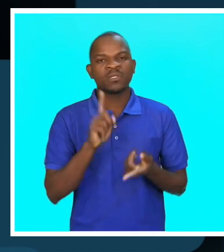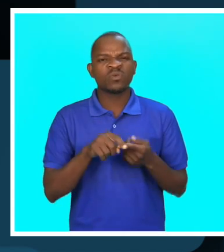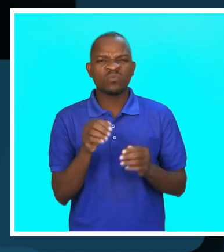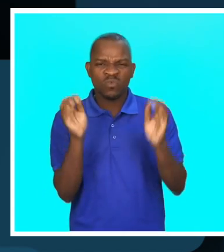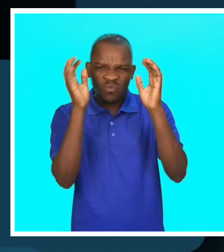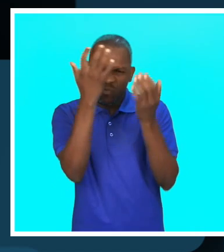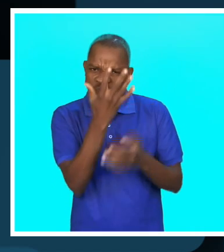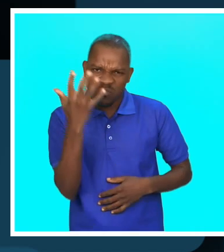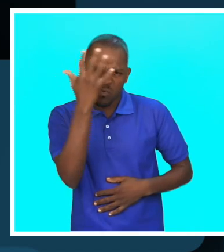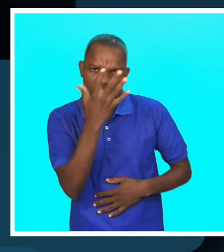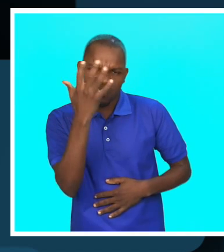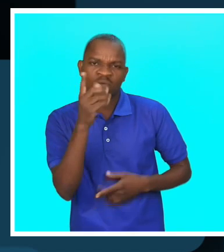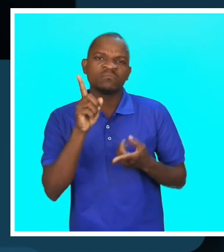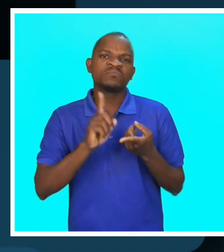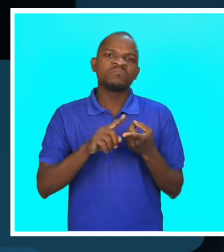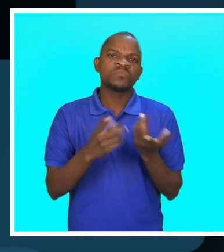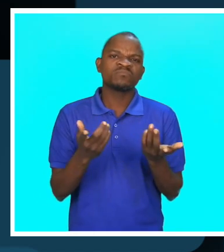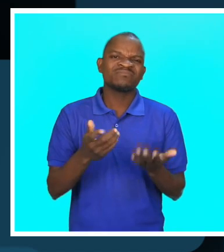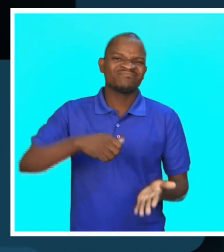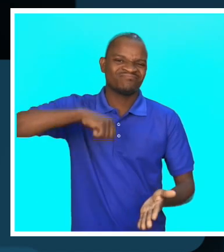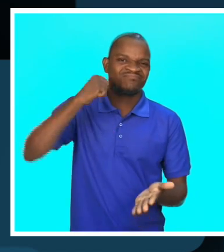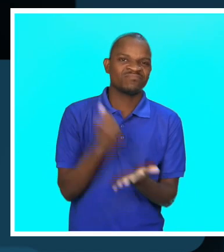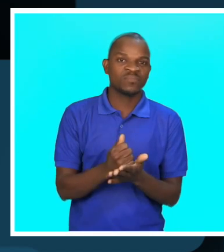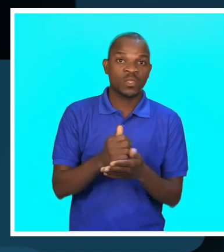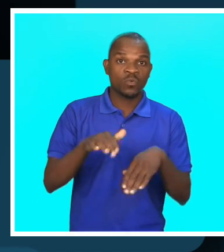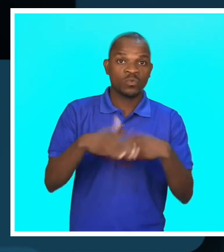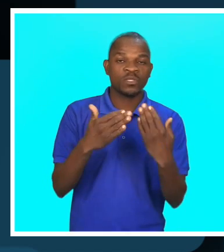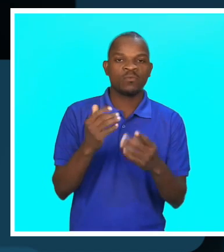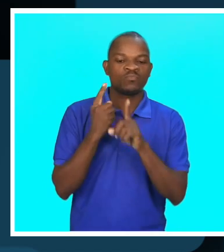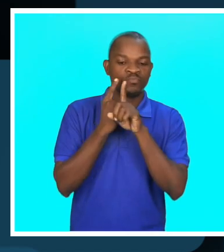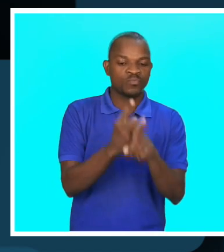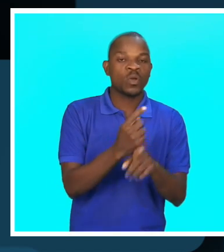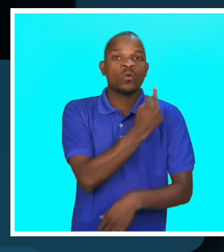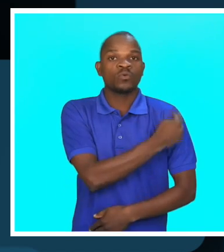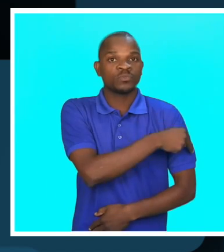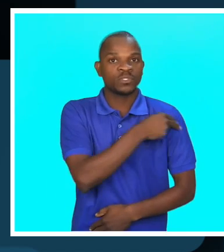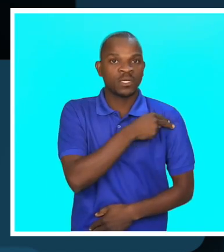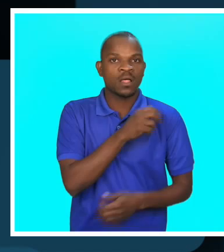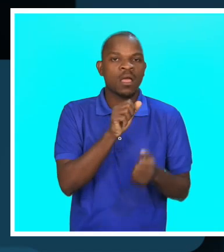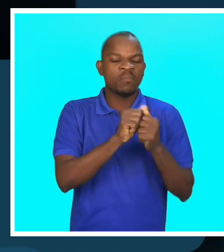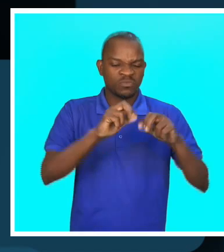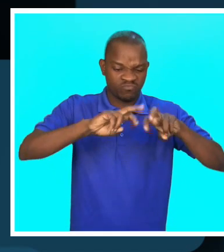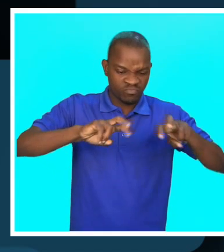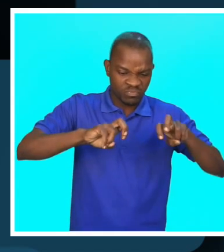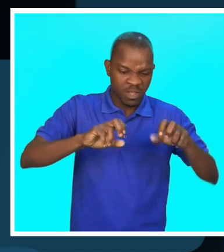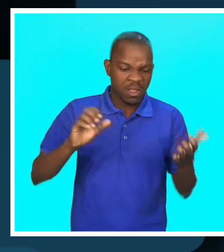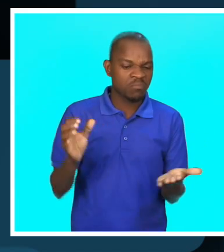conseguiu. Estava a ver turva e não ver bem. Nesse dia, depois fui no hospital e disse que não havia